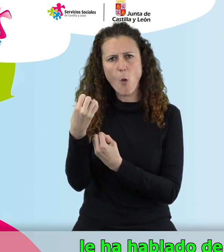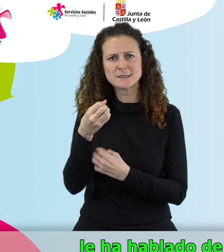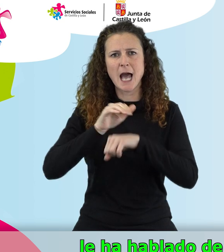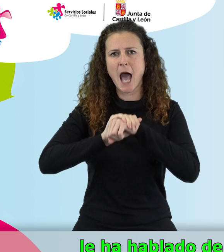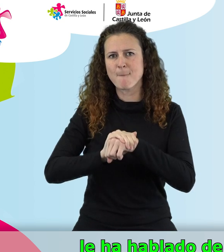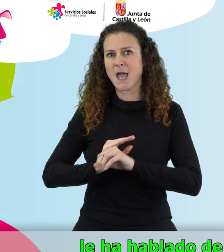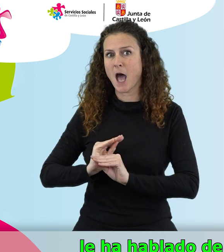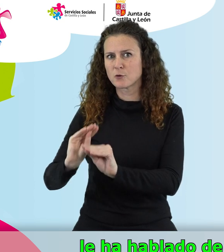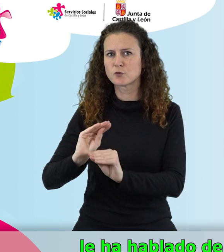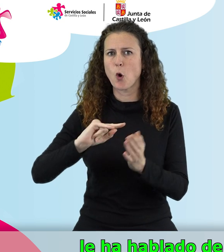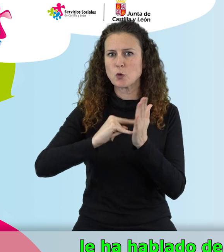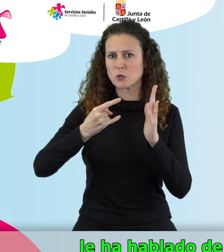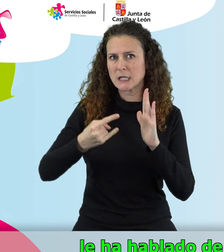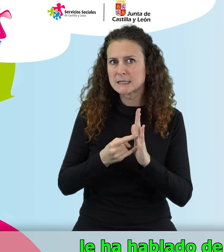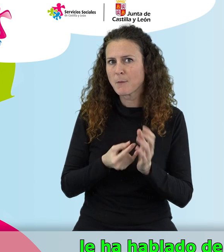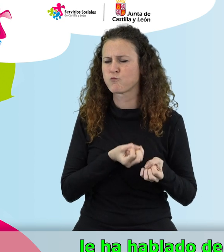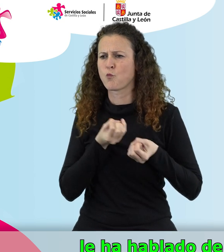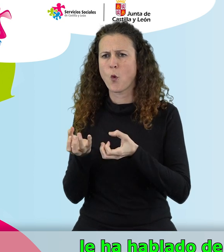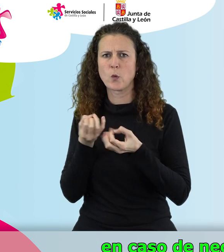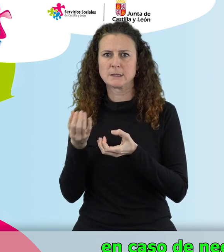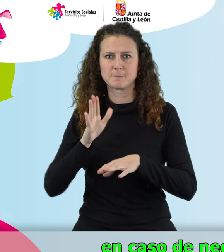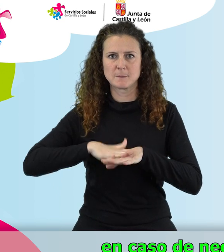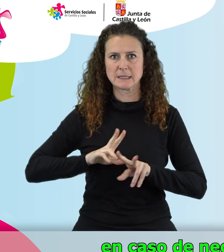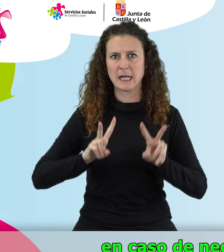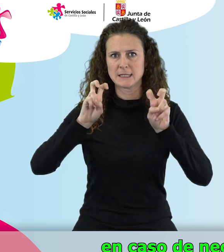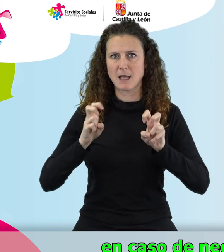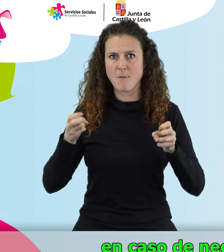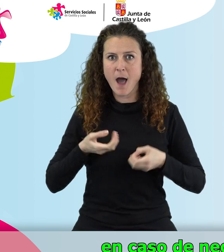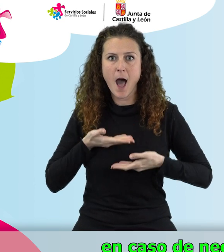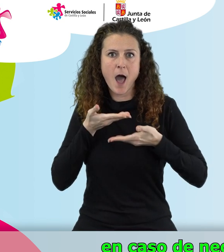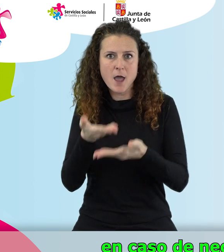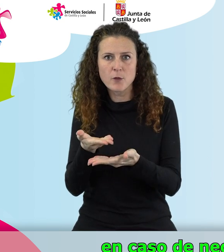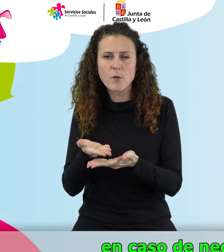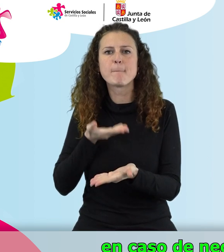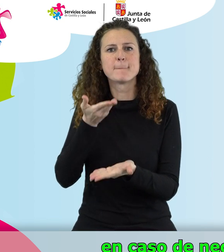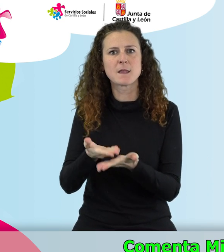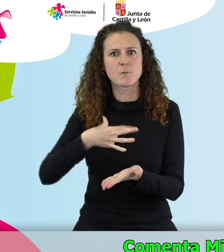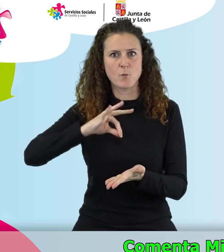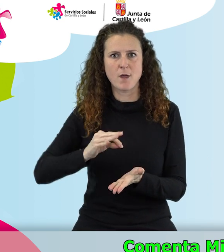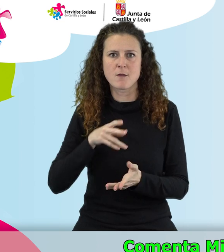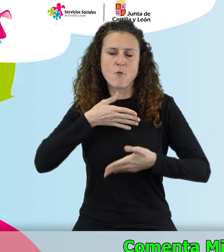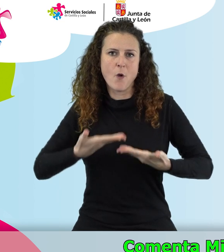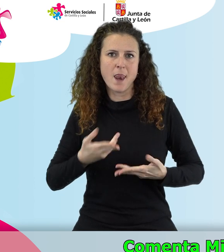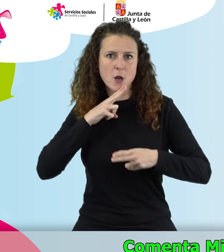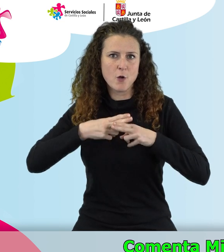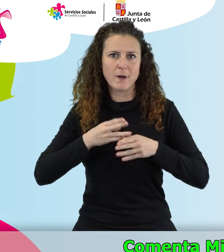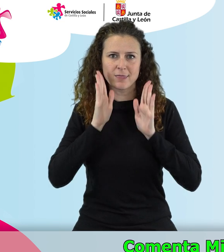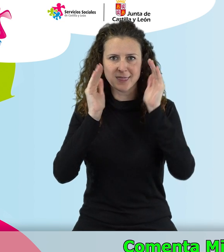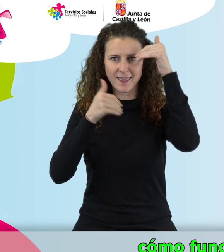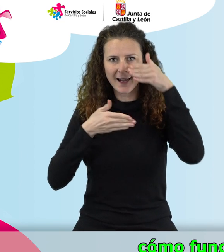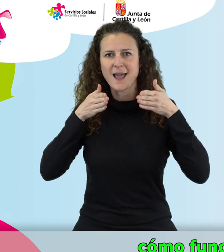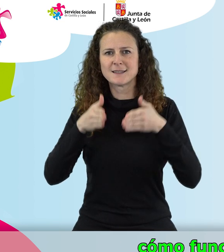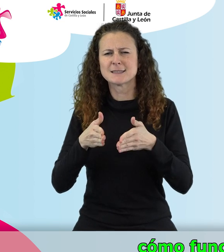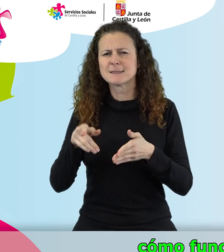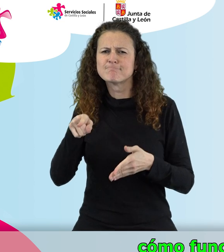le ha hablado de un sistema que lleva para poder pedir ayuda en caso de necesitarlo, la teleasistencia. Comenta Milagros que quiere saber